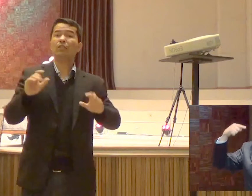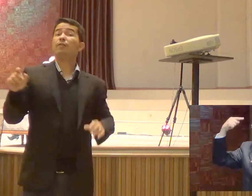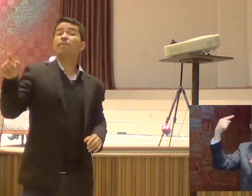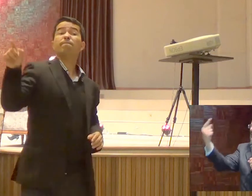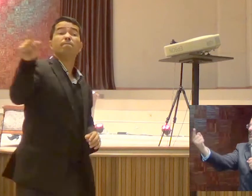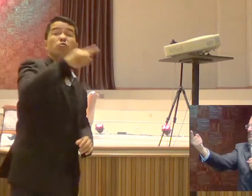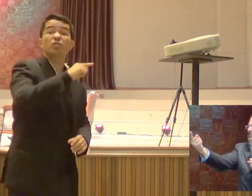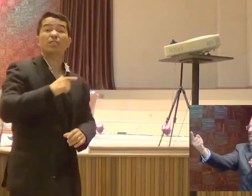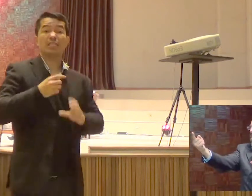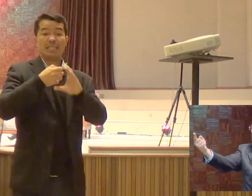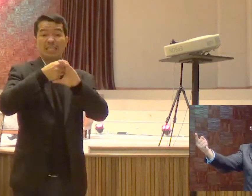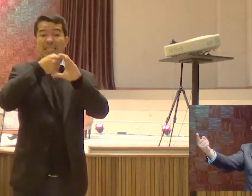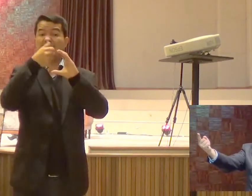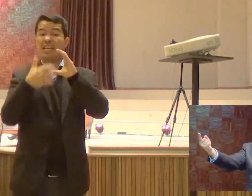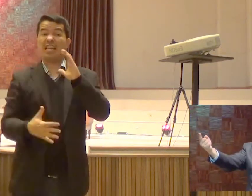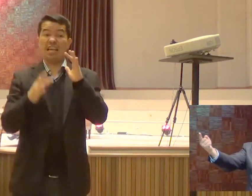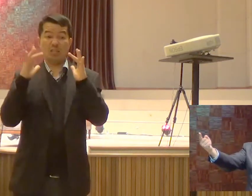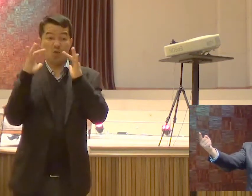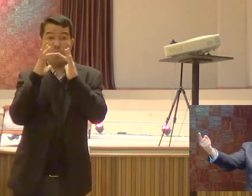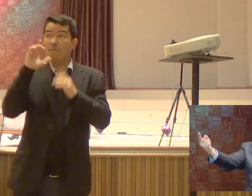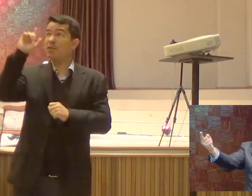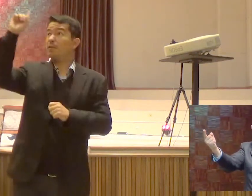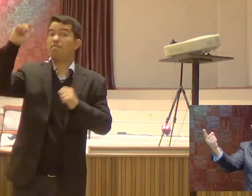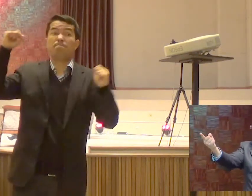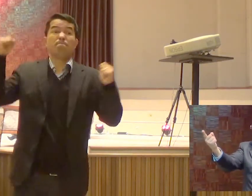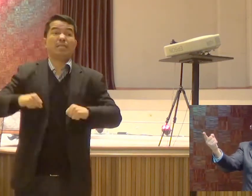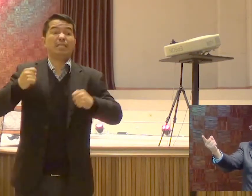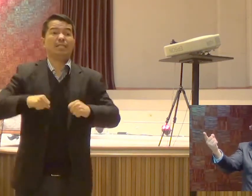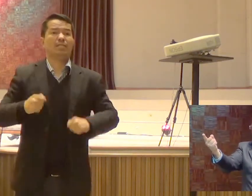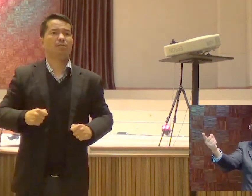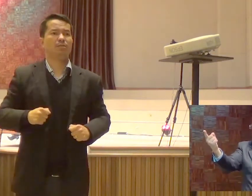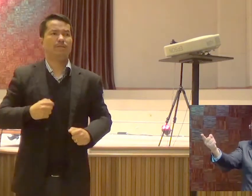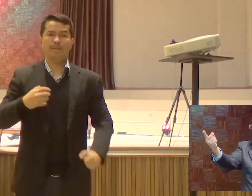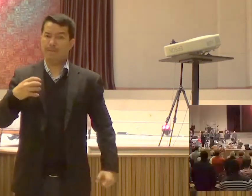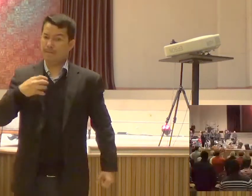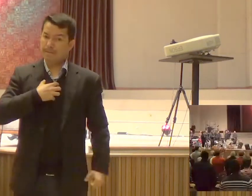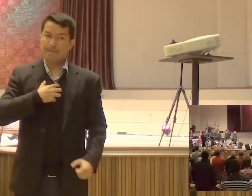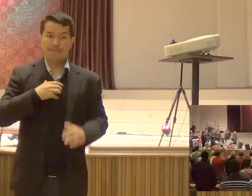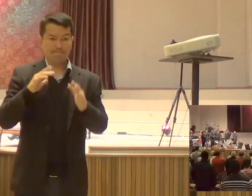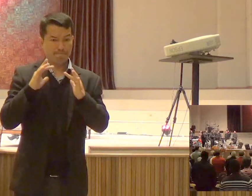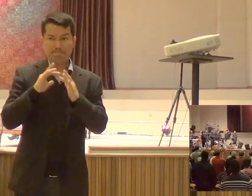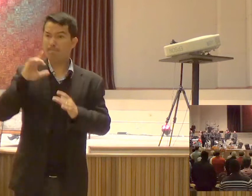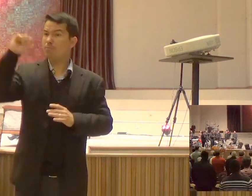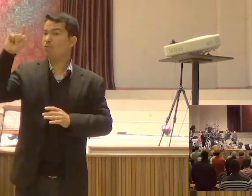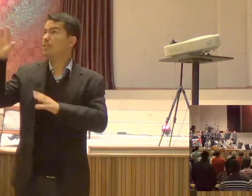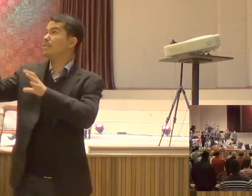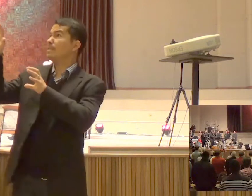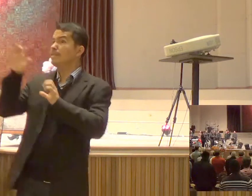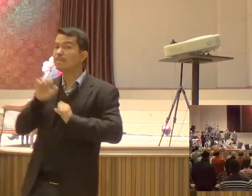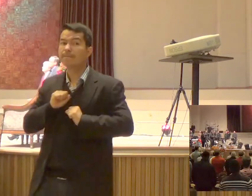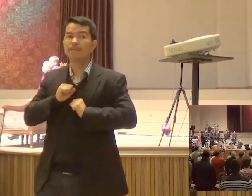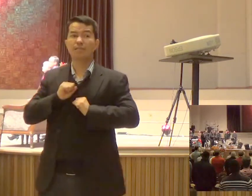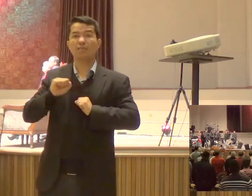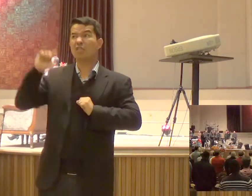caráter Então homem Vista-se da hombridade Em Cristo Jesus E seja